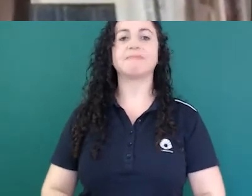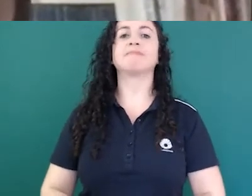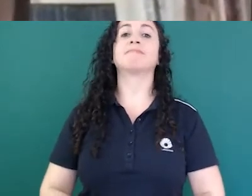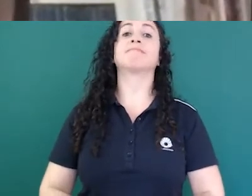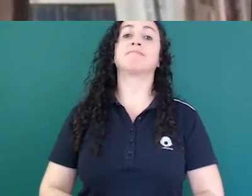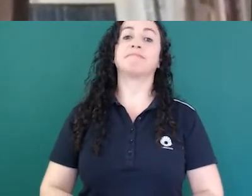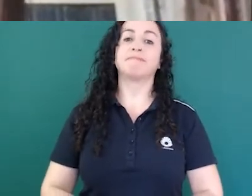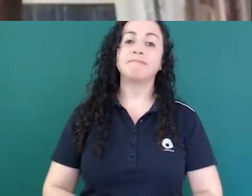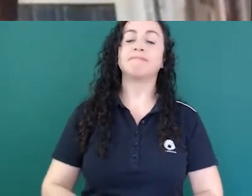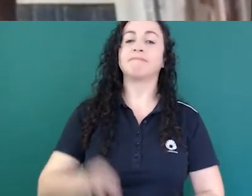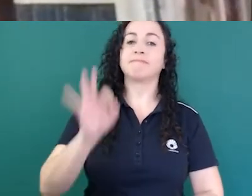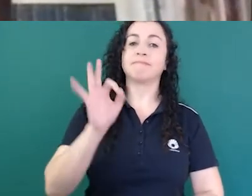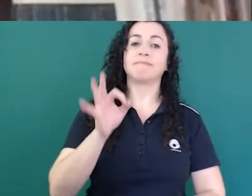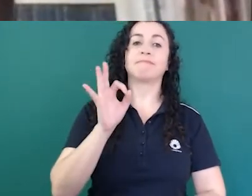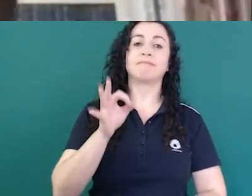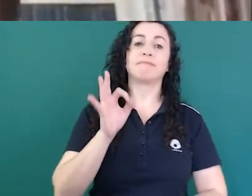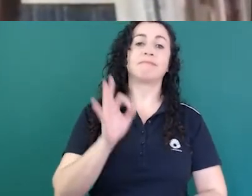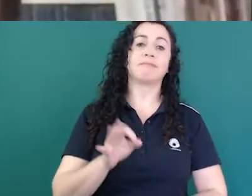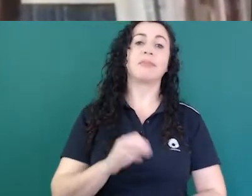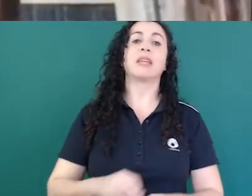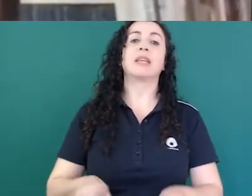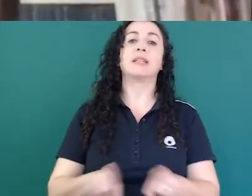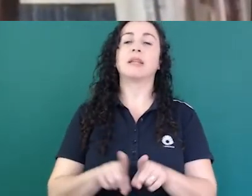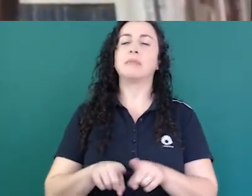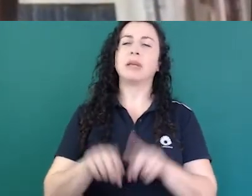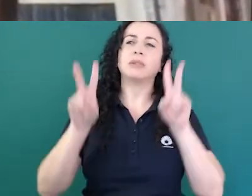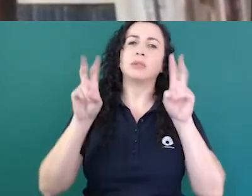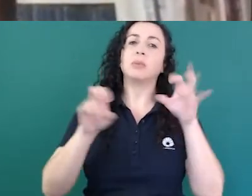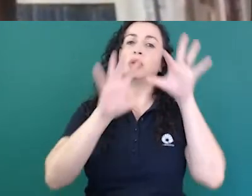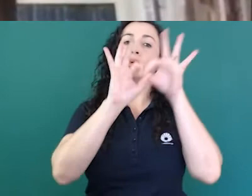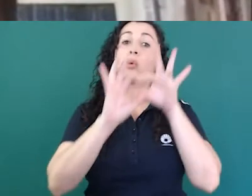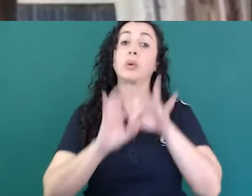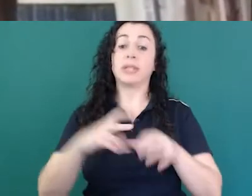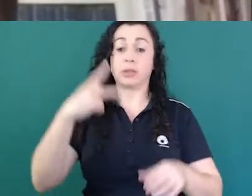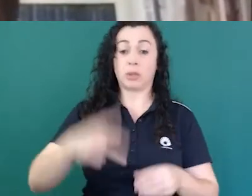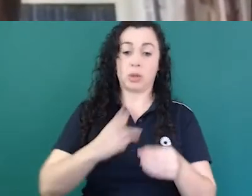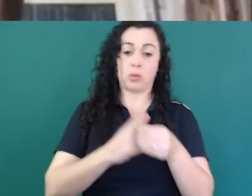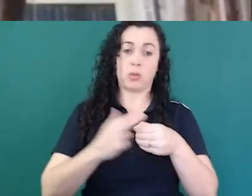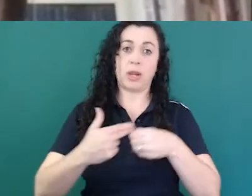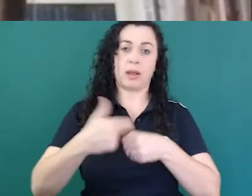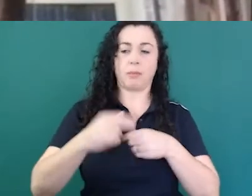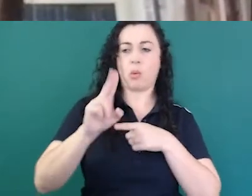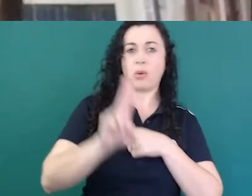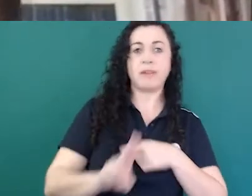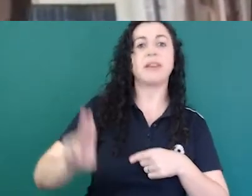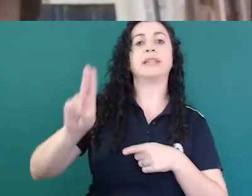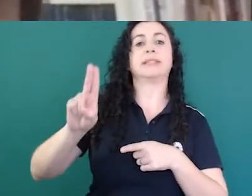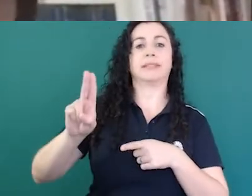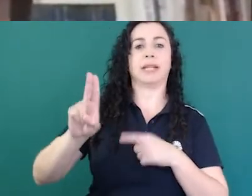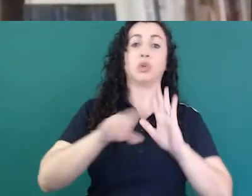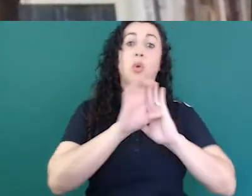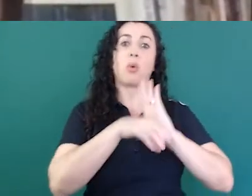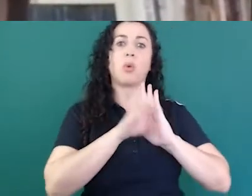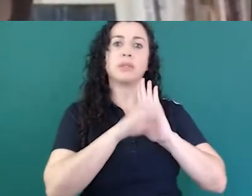dentro do contexto da universidade nós trabalhamos com conceitos complexos em todas as áreas eu posso